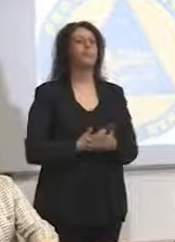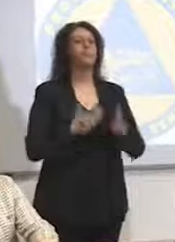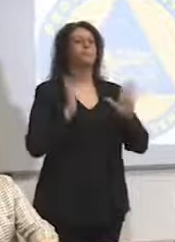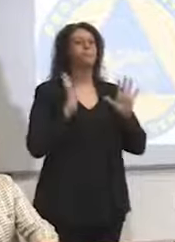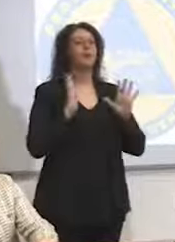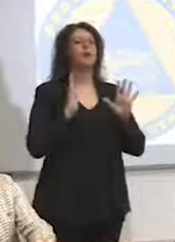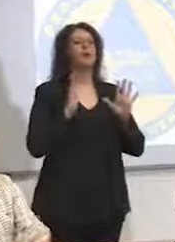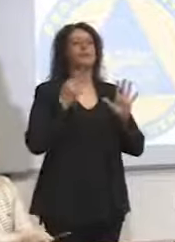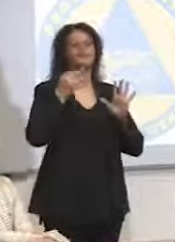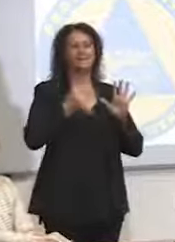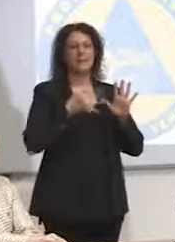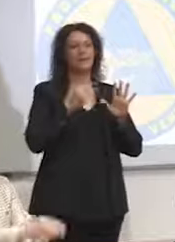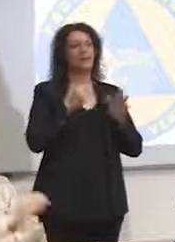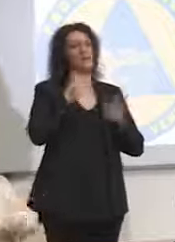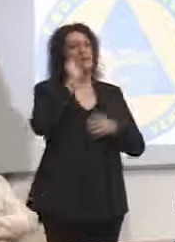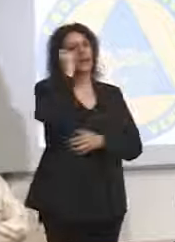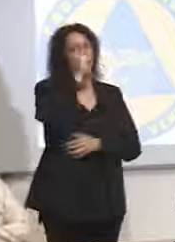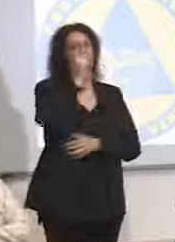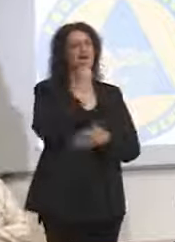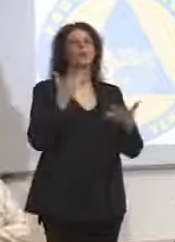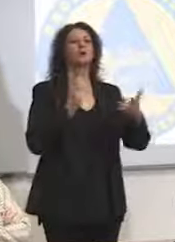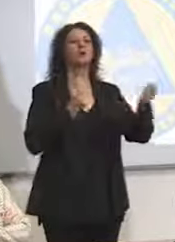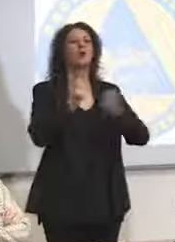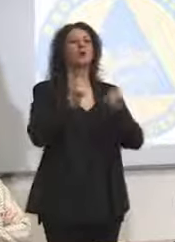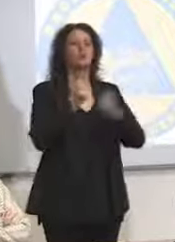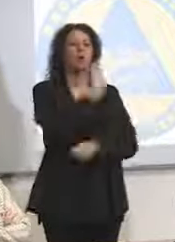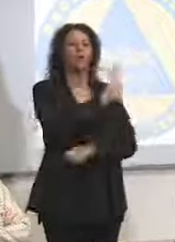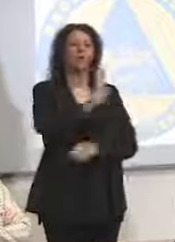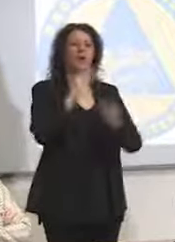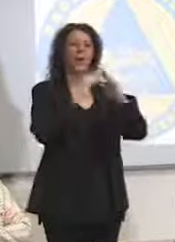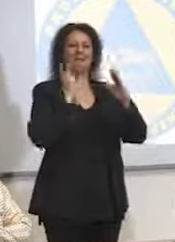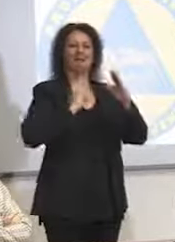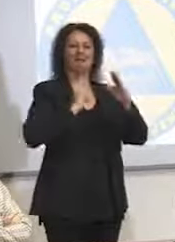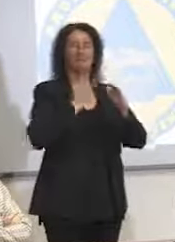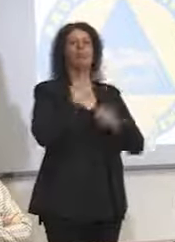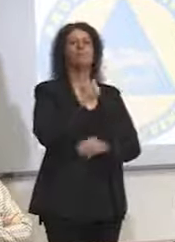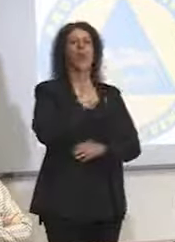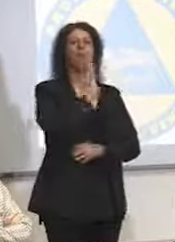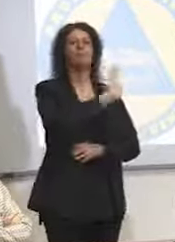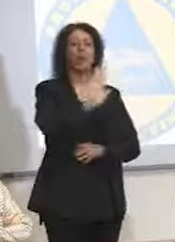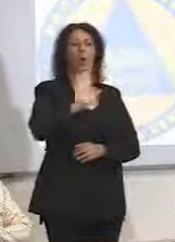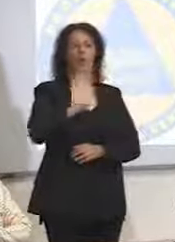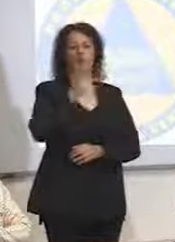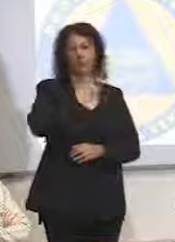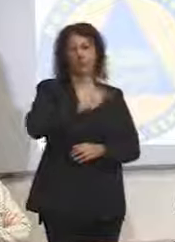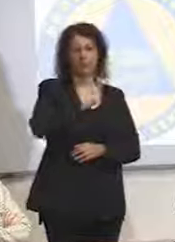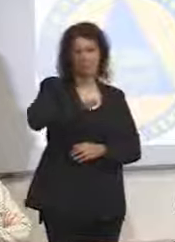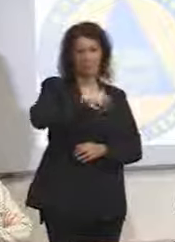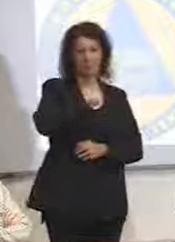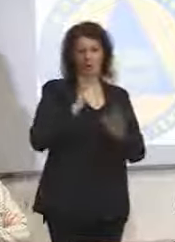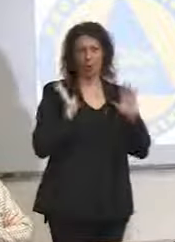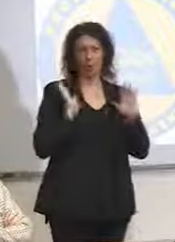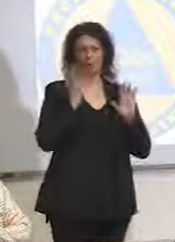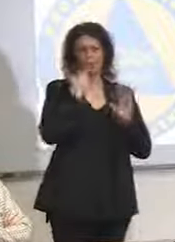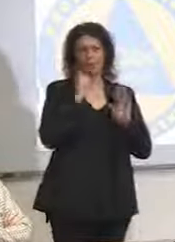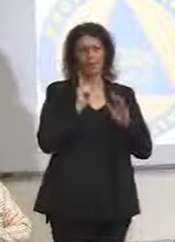della gestione delle case di riposo, che è una gestione autonoma, perché noi non abbiamo e non vogliamo essere dei